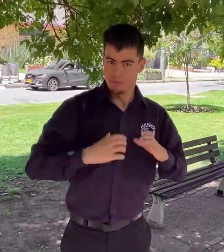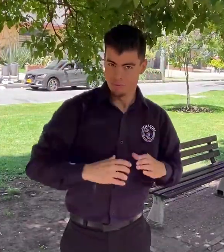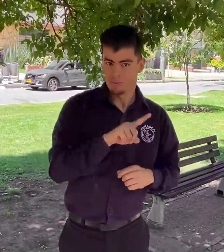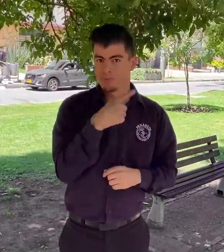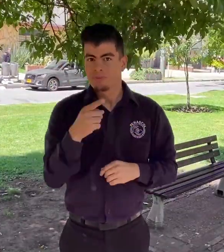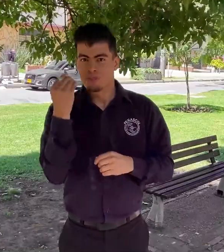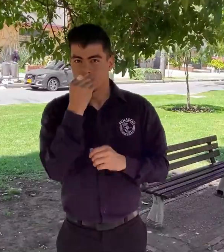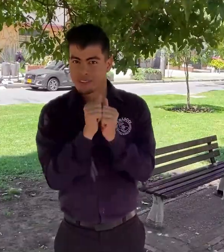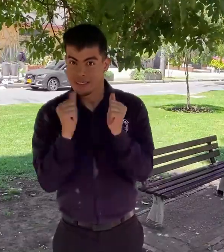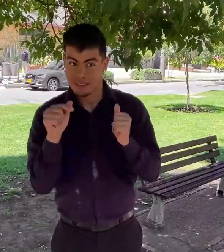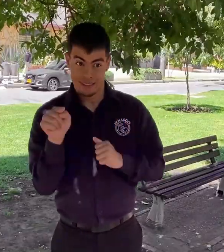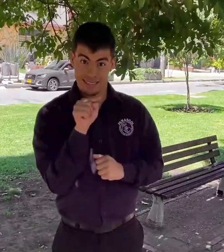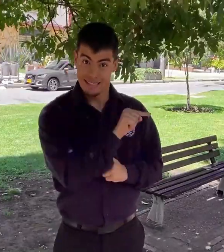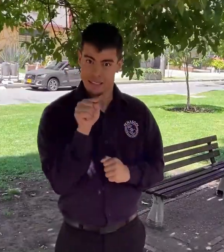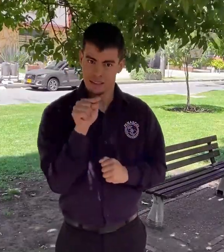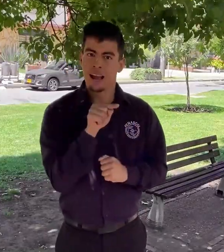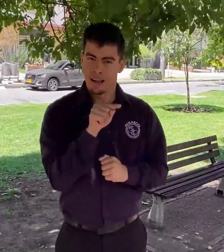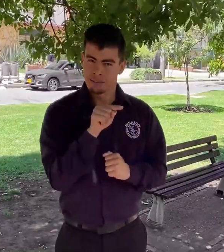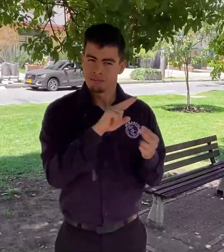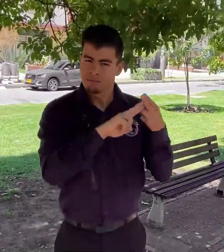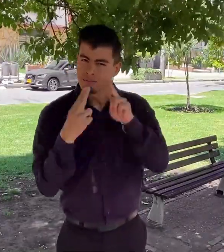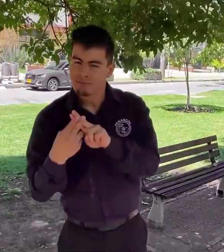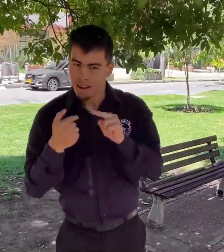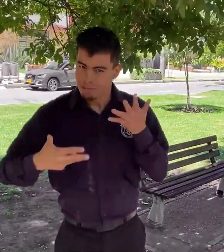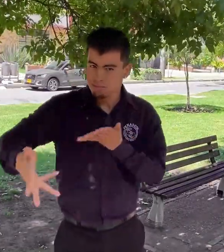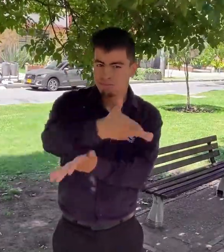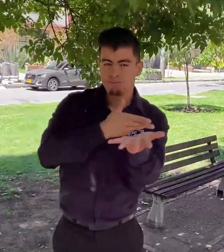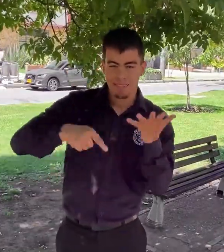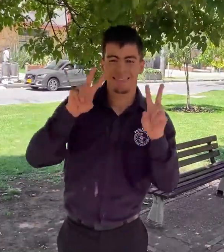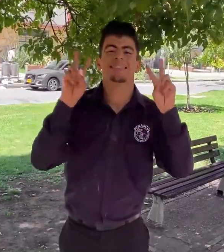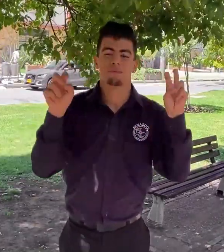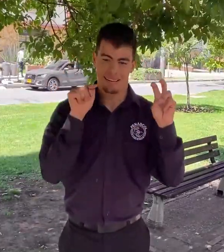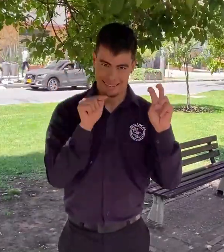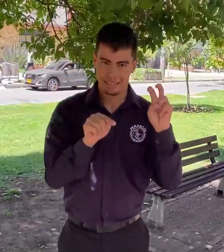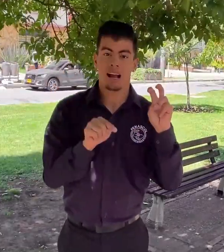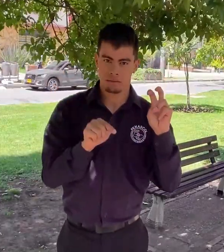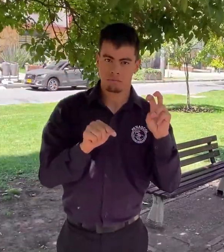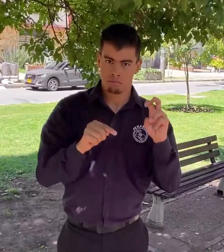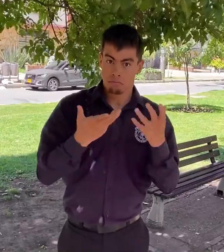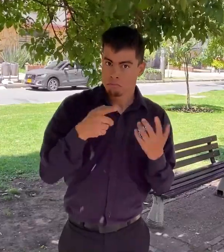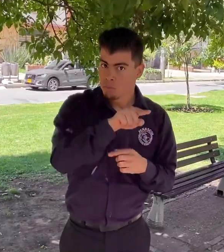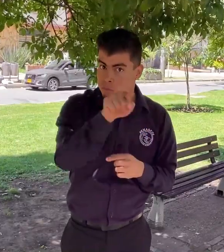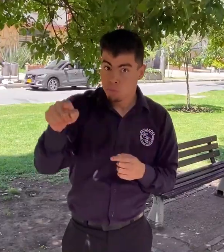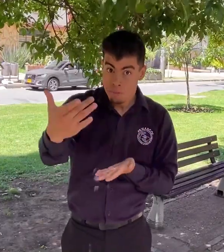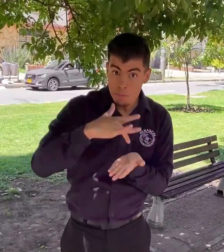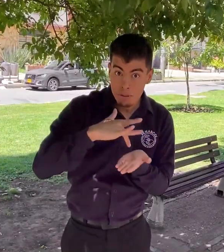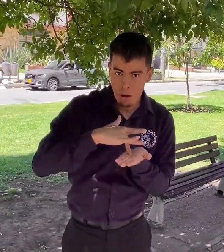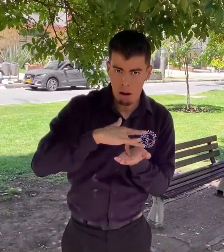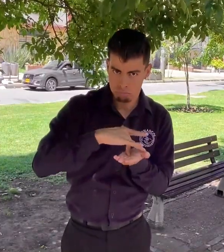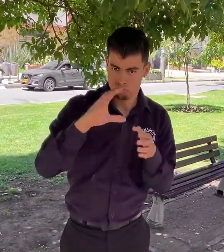organización sin ánimo de lucro? Pues ese será el tema de conversación. Estaremos transmitiendo y rotando los videos de aquellas personas